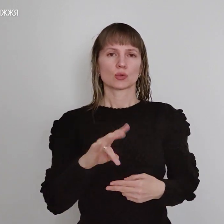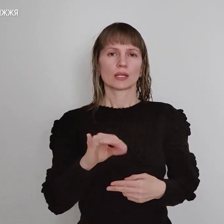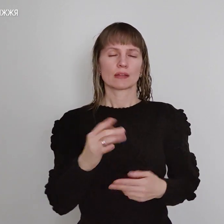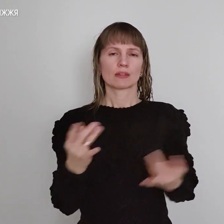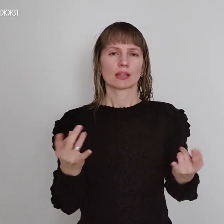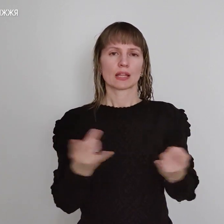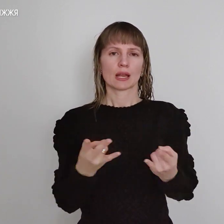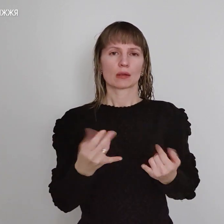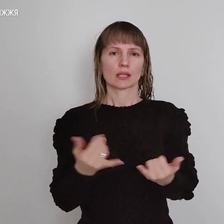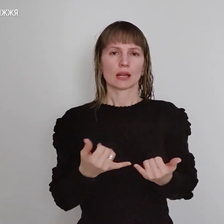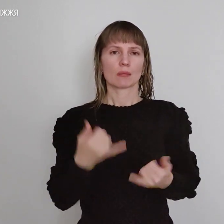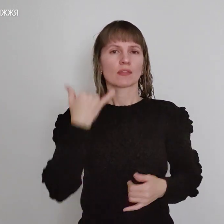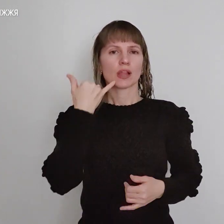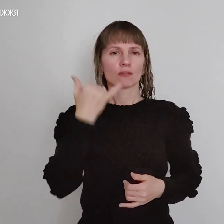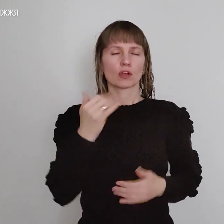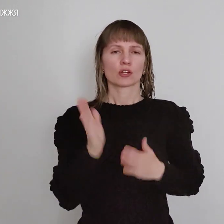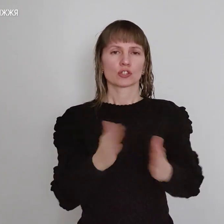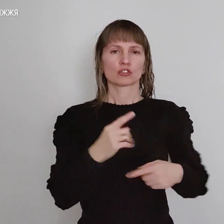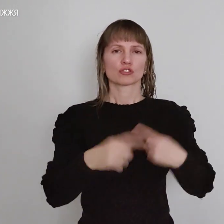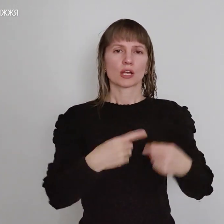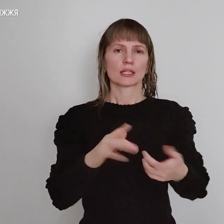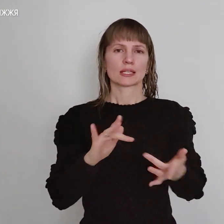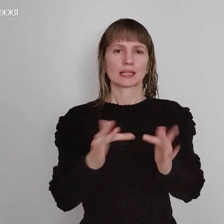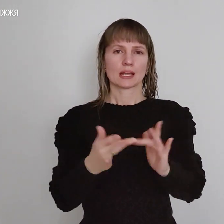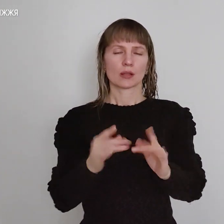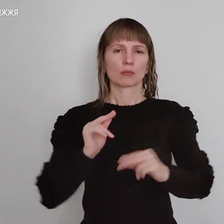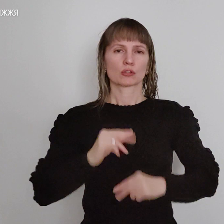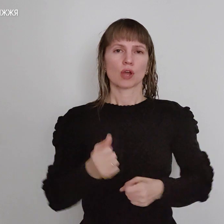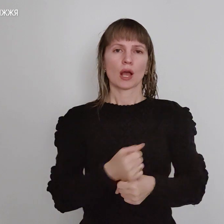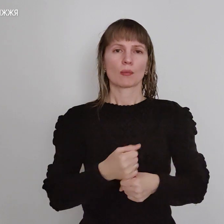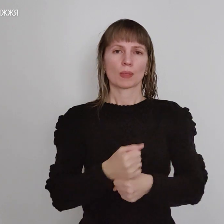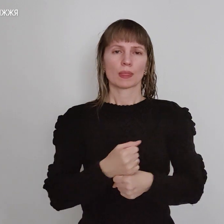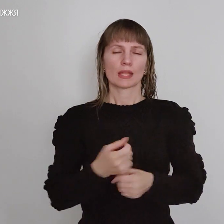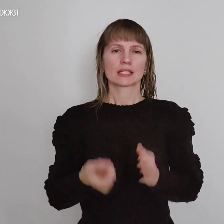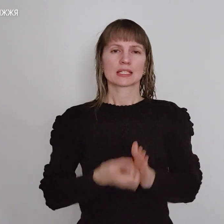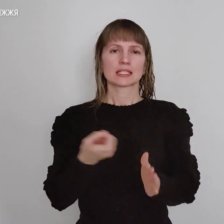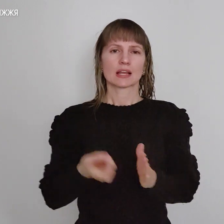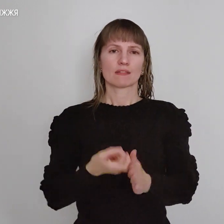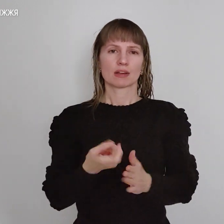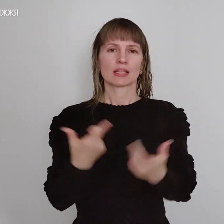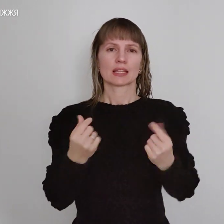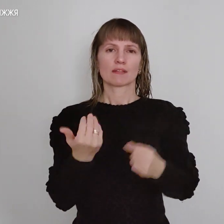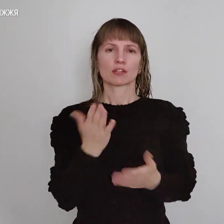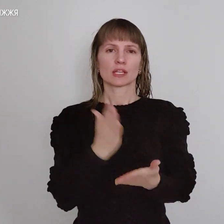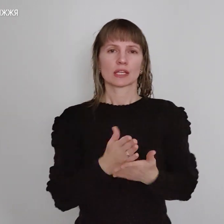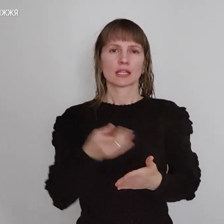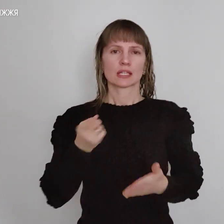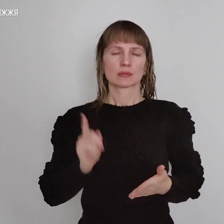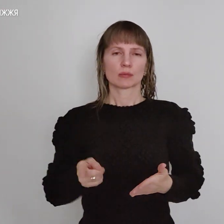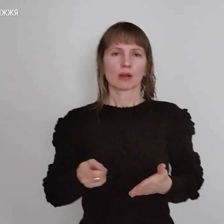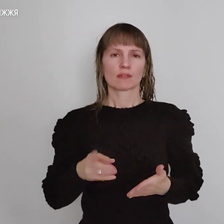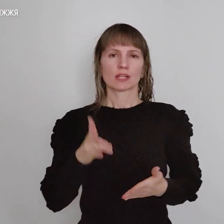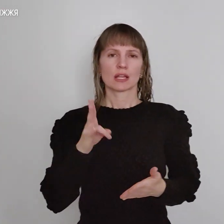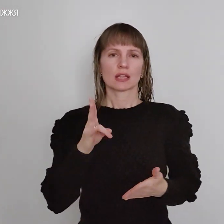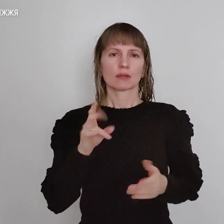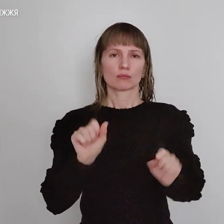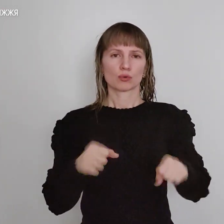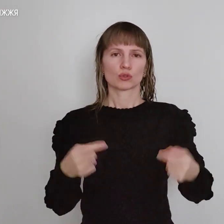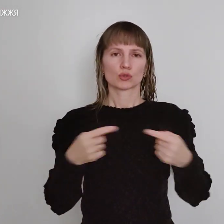режимі через мережу працюючих аптек дізнаватись, де вони є насправді. Можу точно сказати по